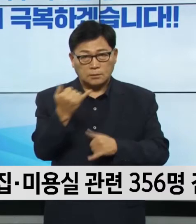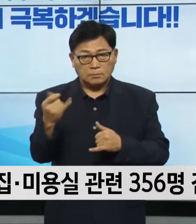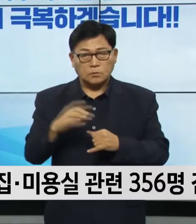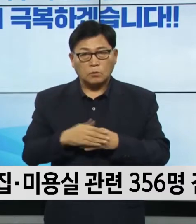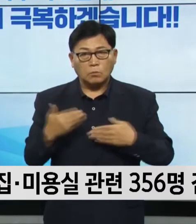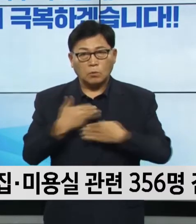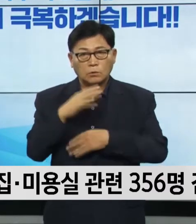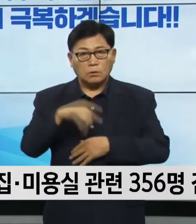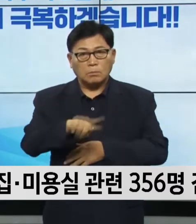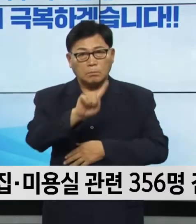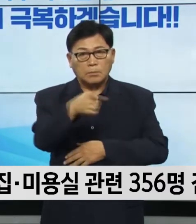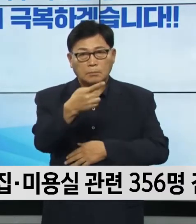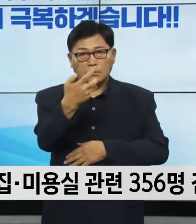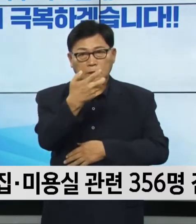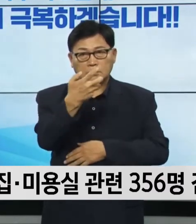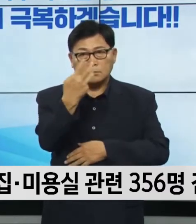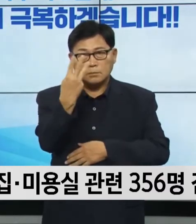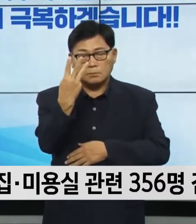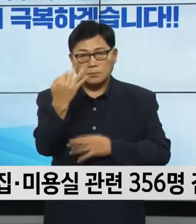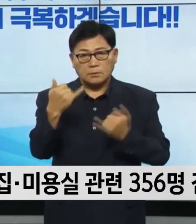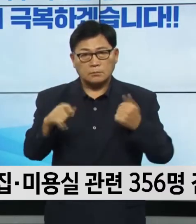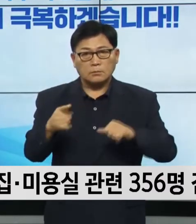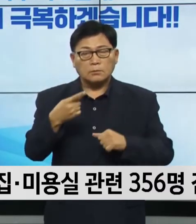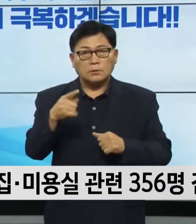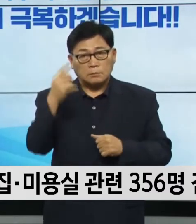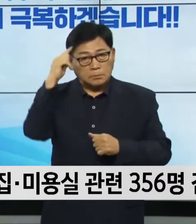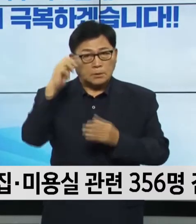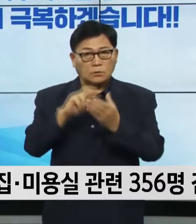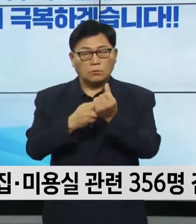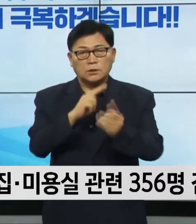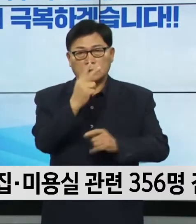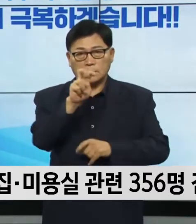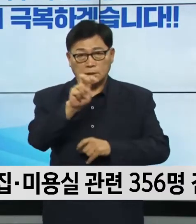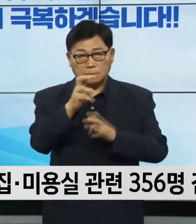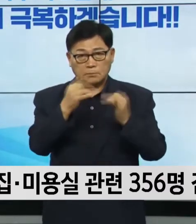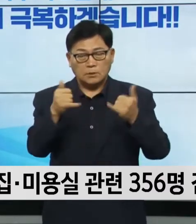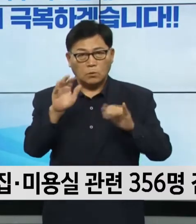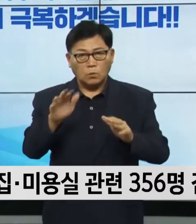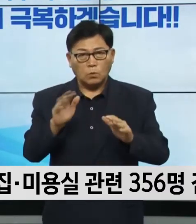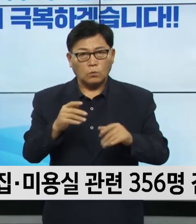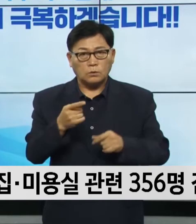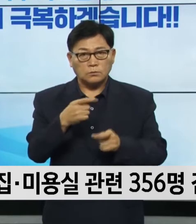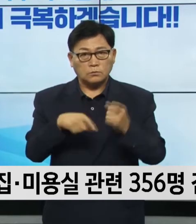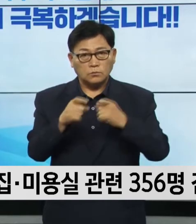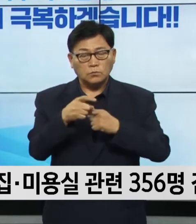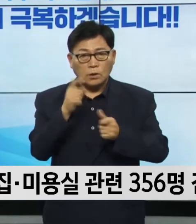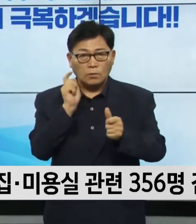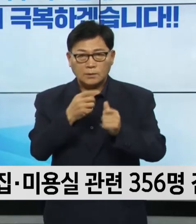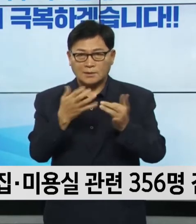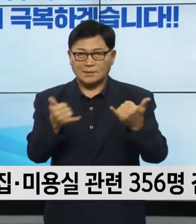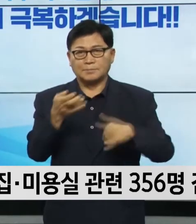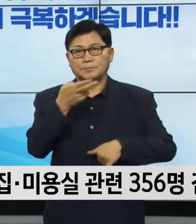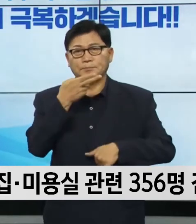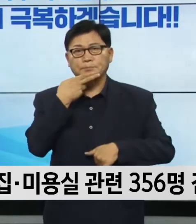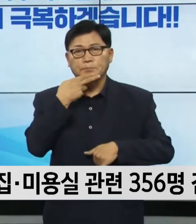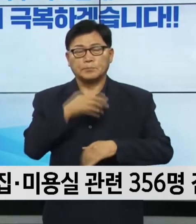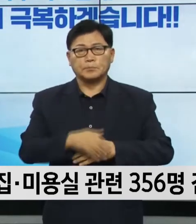모욕탕이 183명, 미용실이 20명이었으며 오늘은 추가 환자가 없습니다.